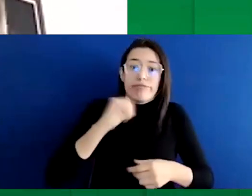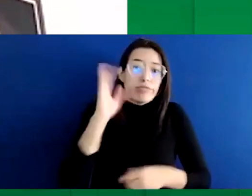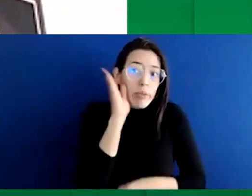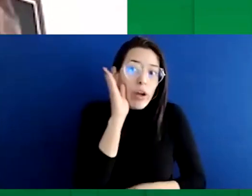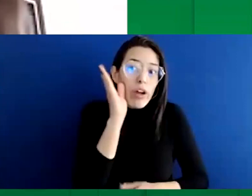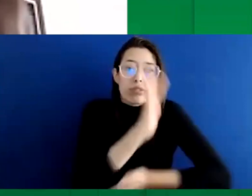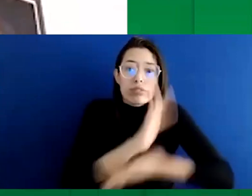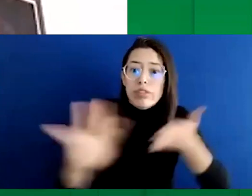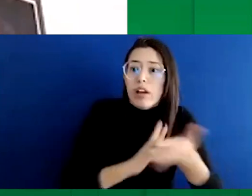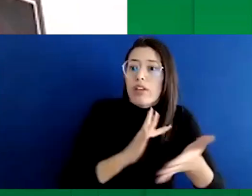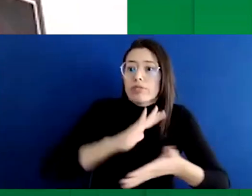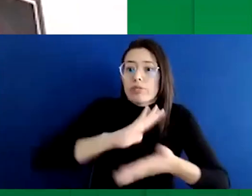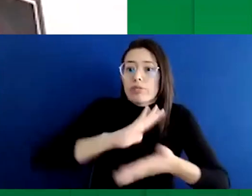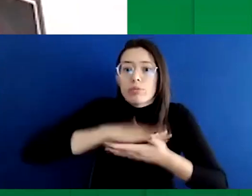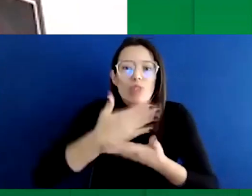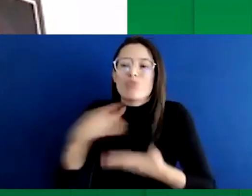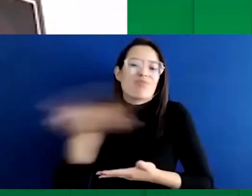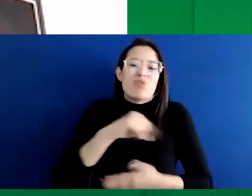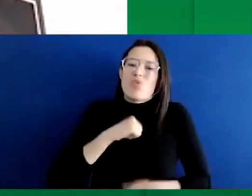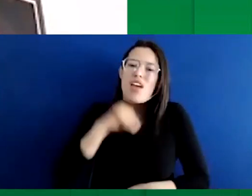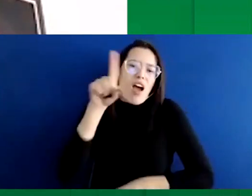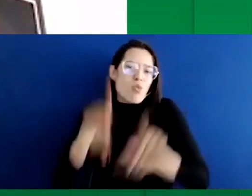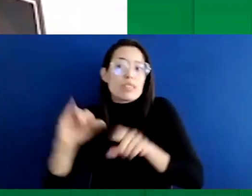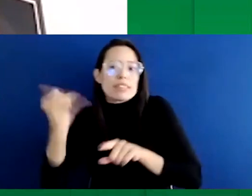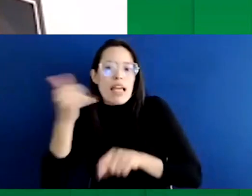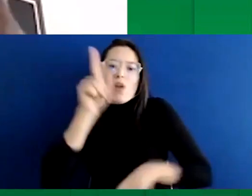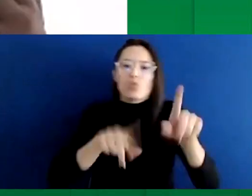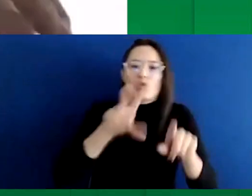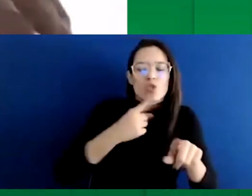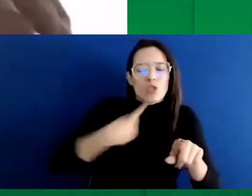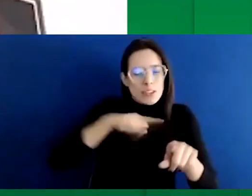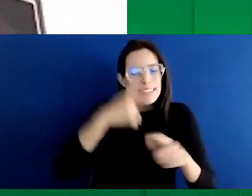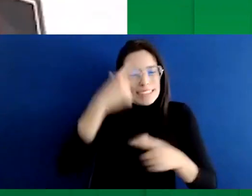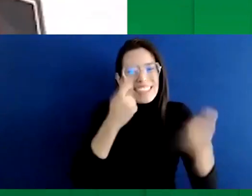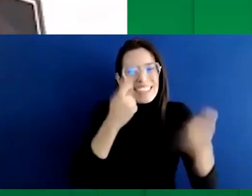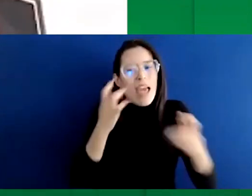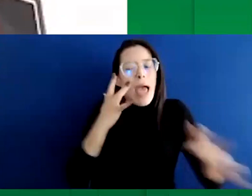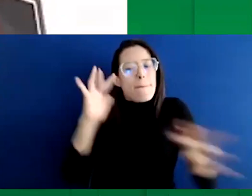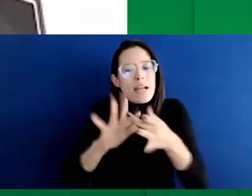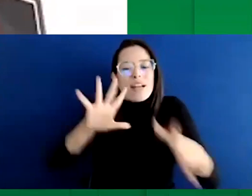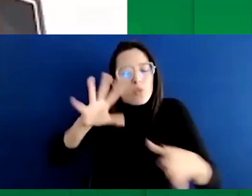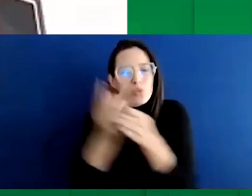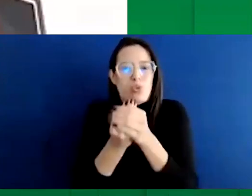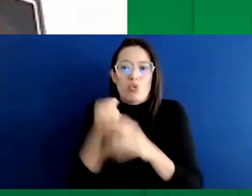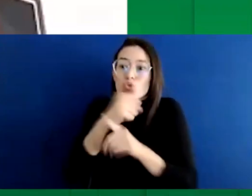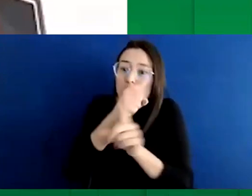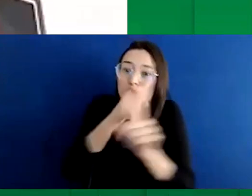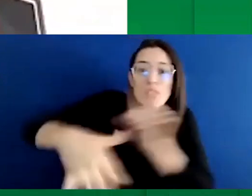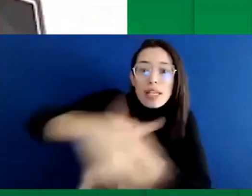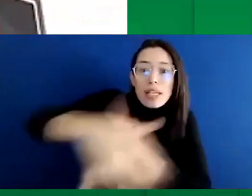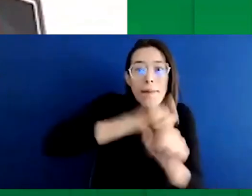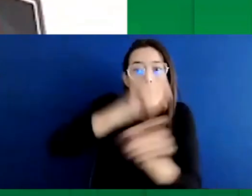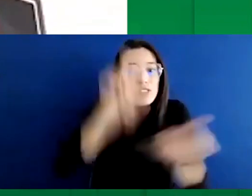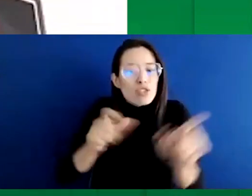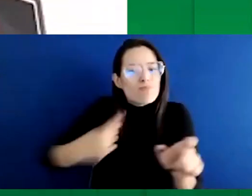una tablet. Entonces, yo pienso que debemos ser más incluyentes y la sociedad debemos de comprometernos.